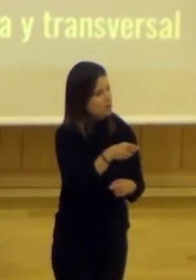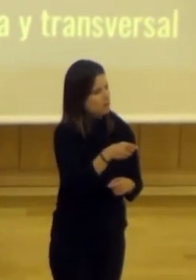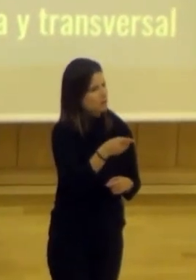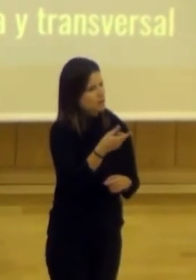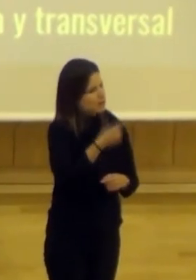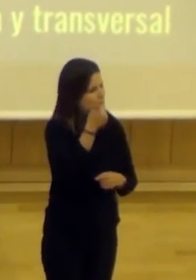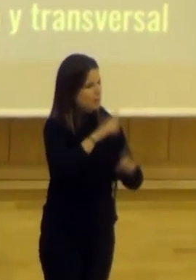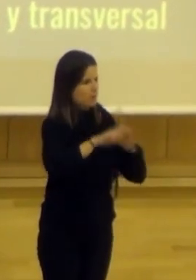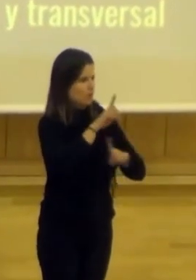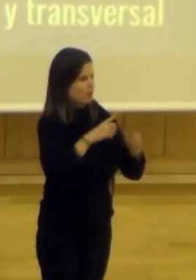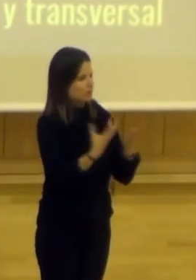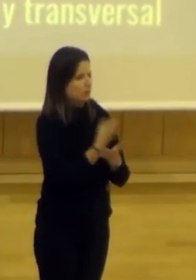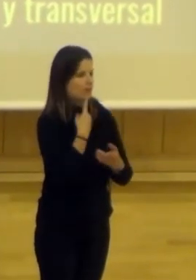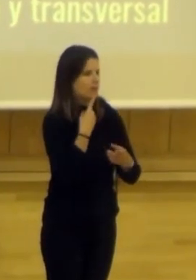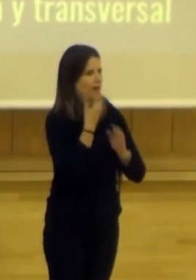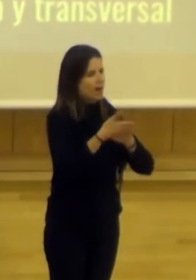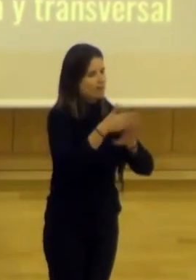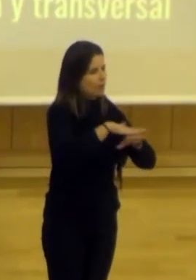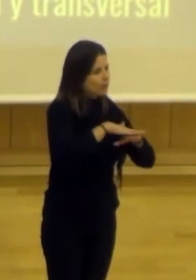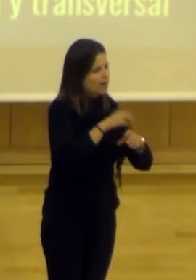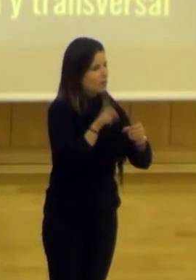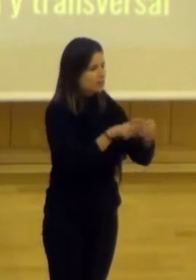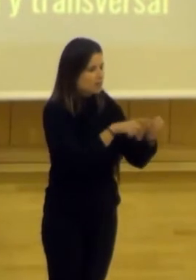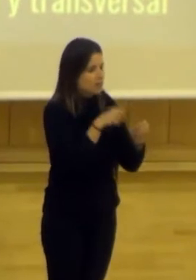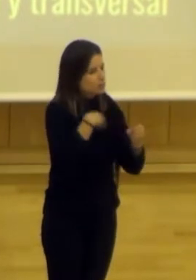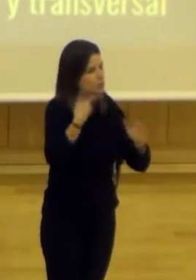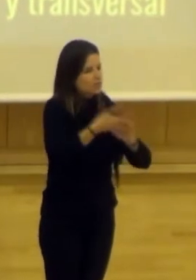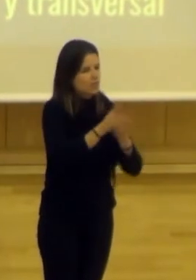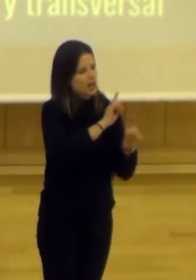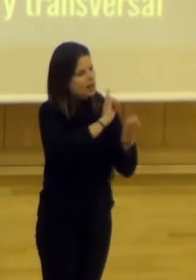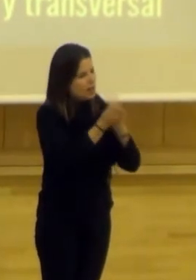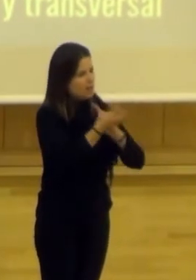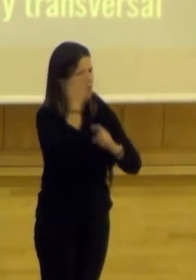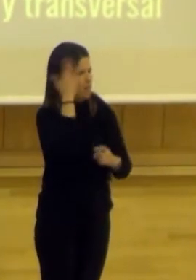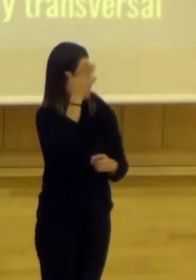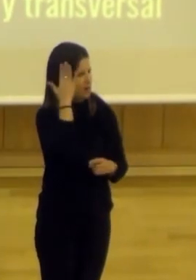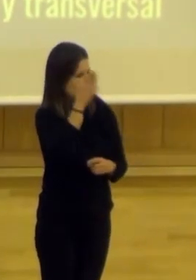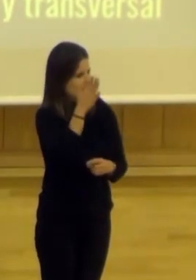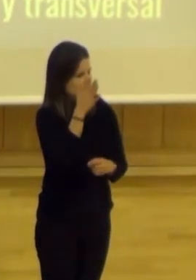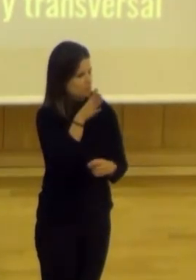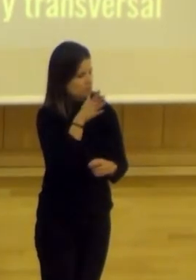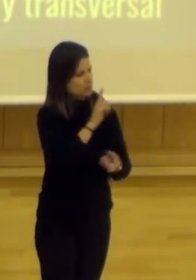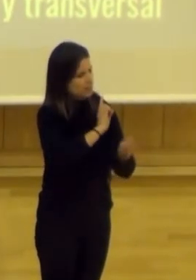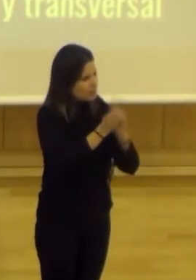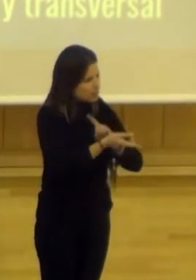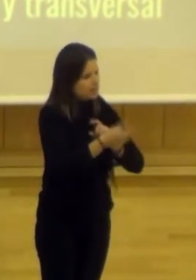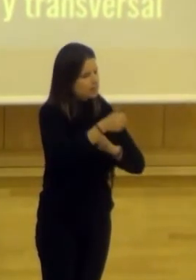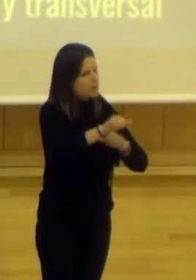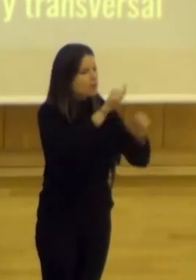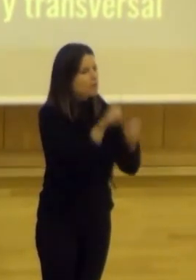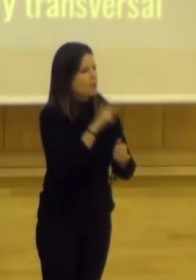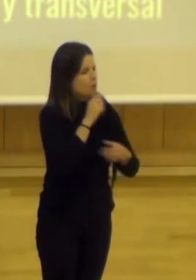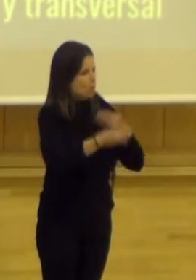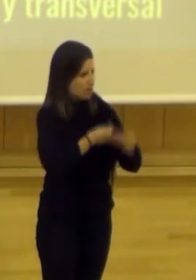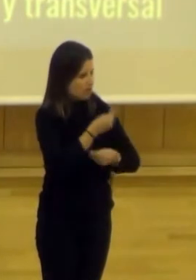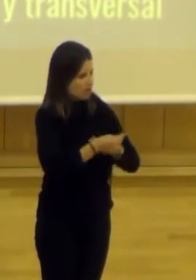de la cuestión. Todos hablamos de gobernanza, hablamos de participación, pero esto supone cambiar imaginarios, mapas mentales y también formas de hacer,